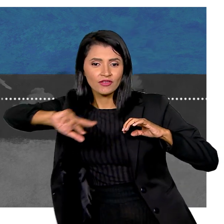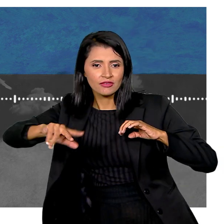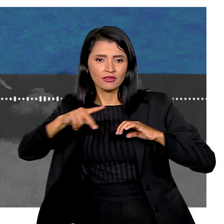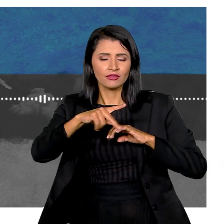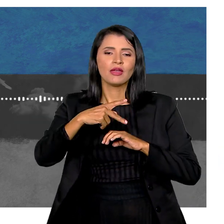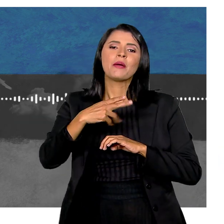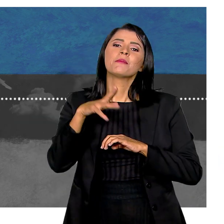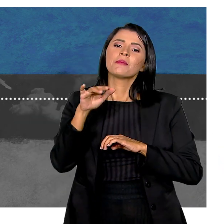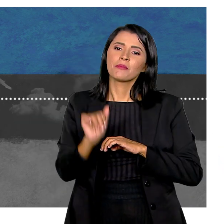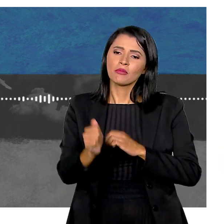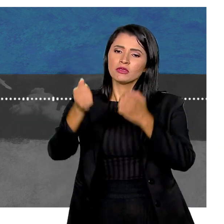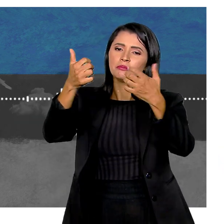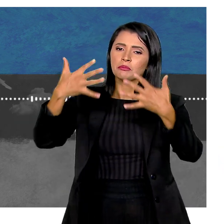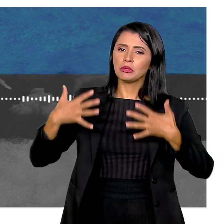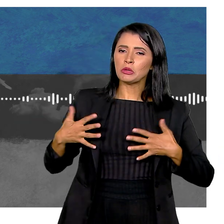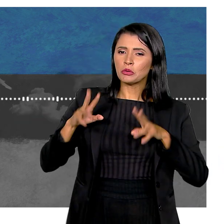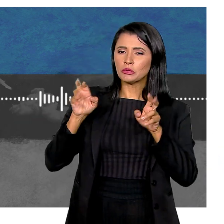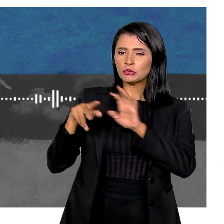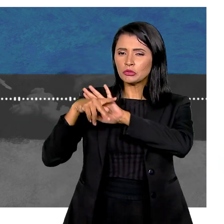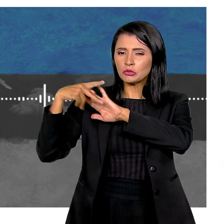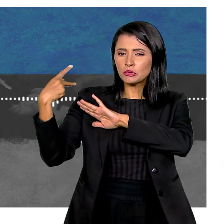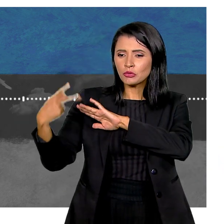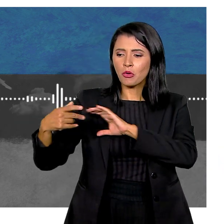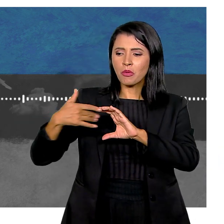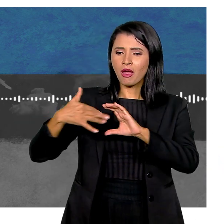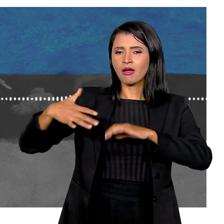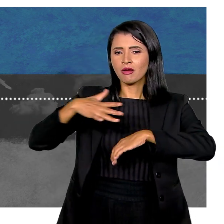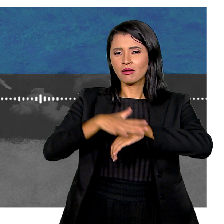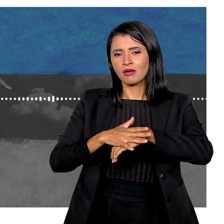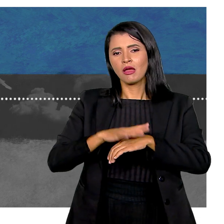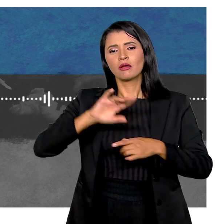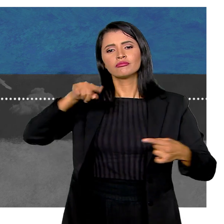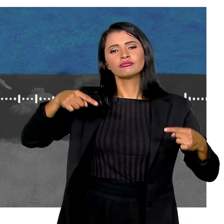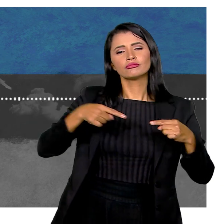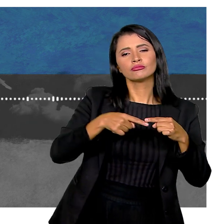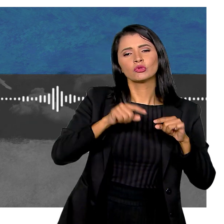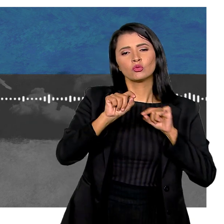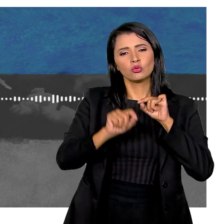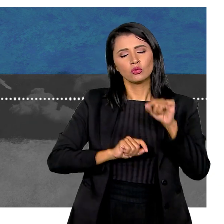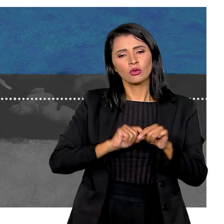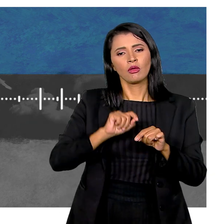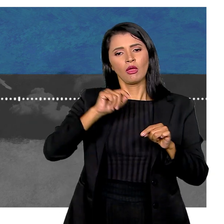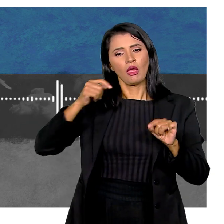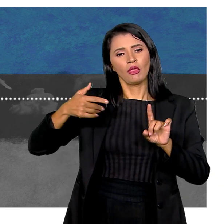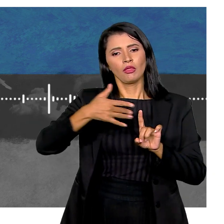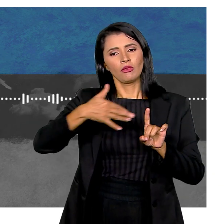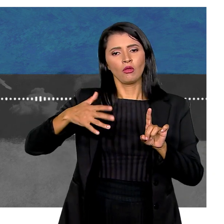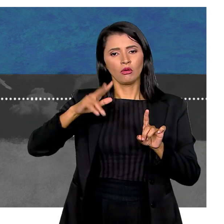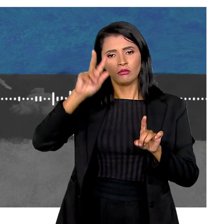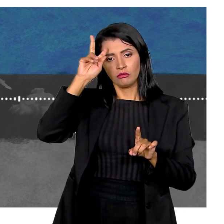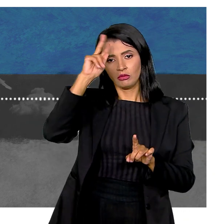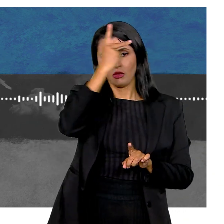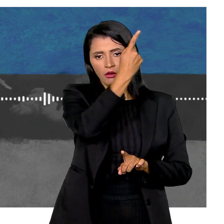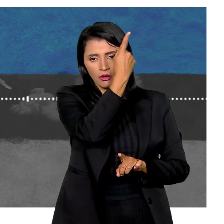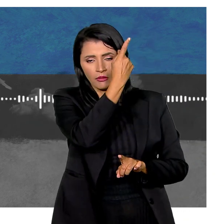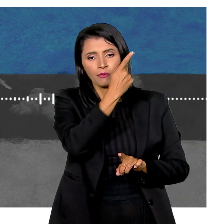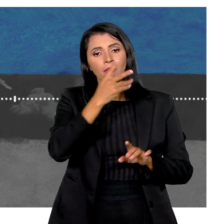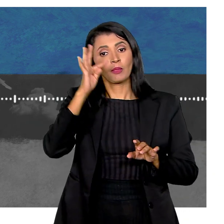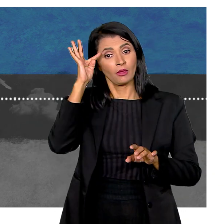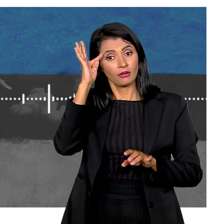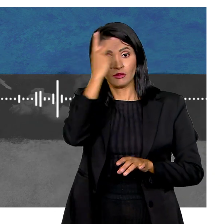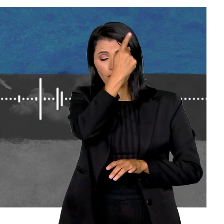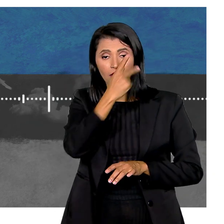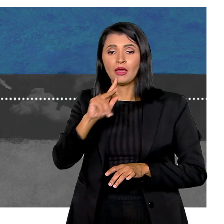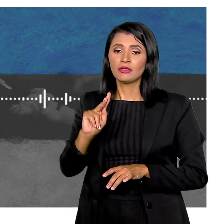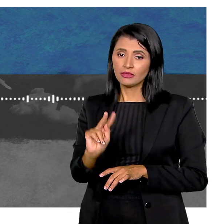O pai, Fábio Cisotti Nos contou mais sobre a sua condição rara Que costuma estar associada Ao transtorno do déficit de atenção